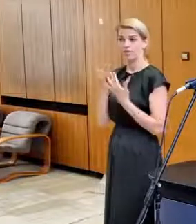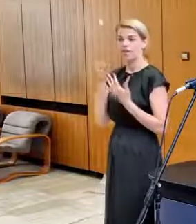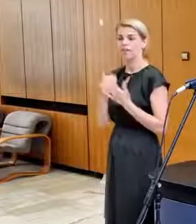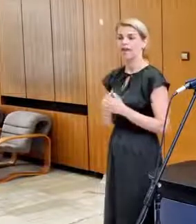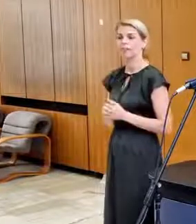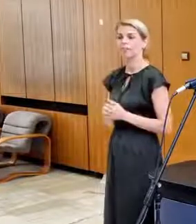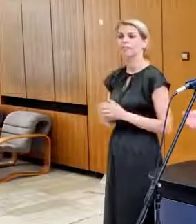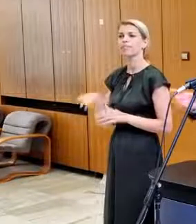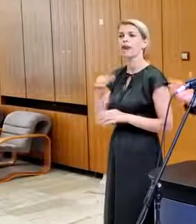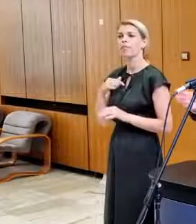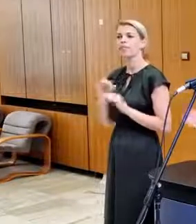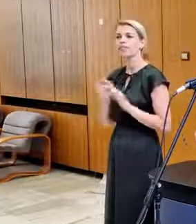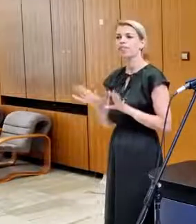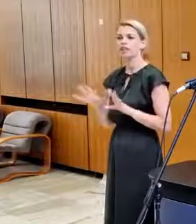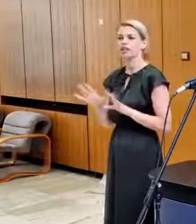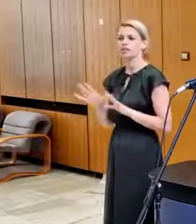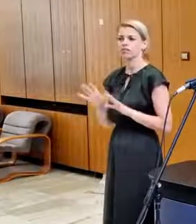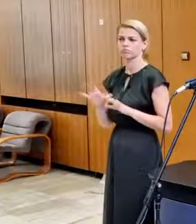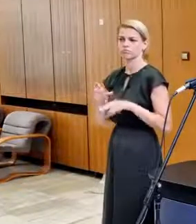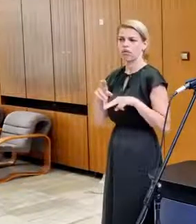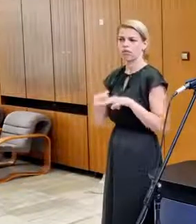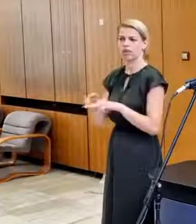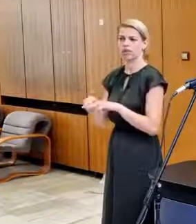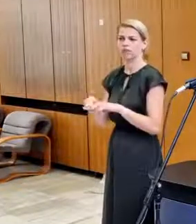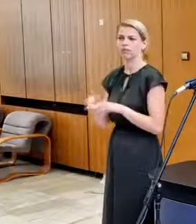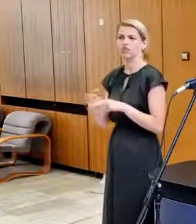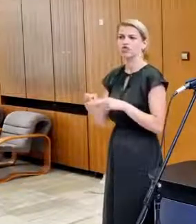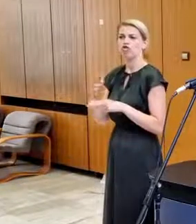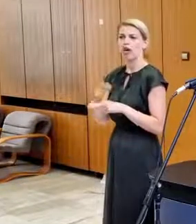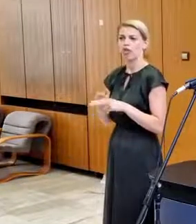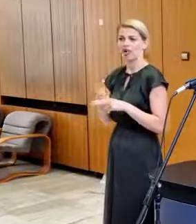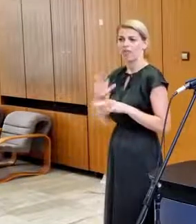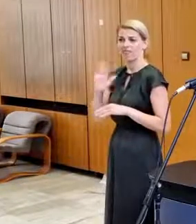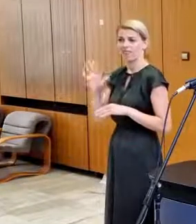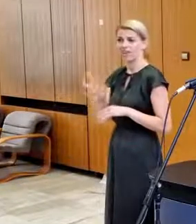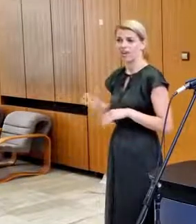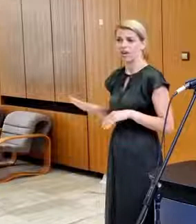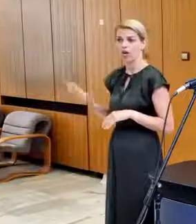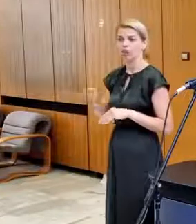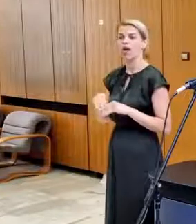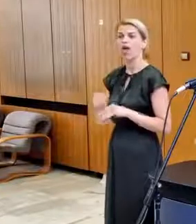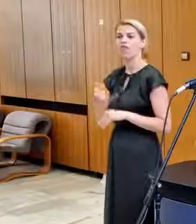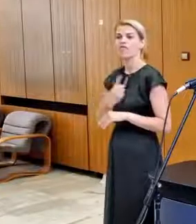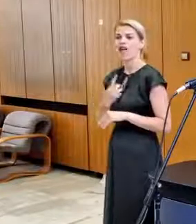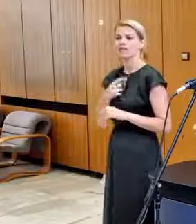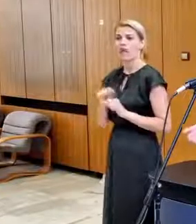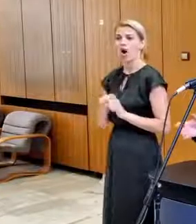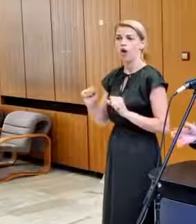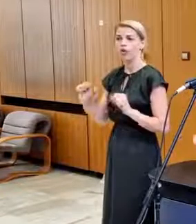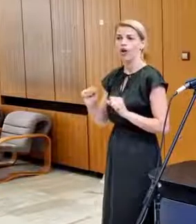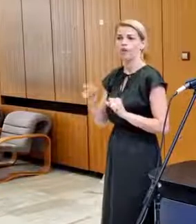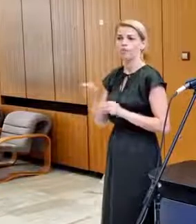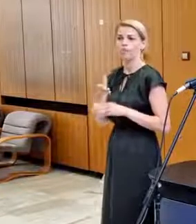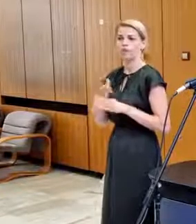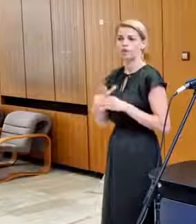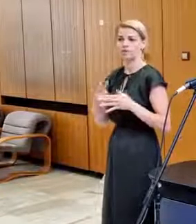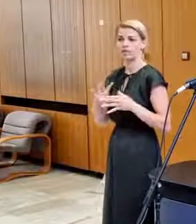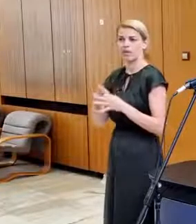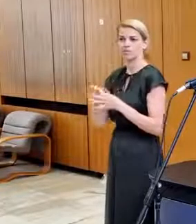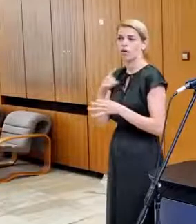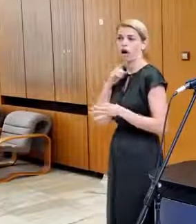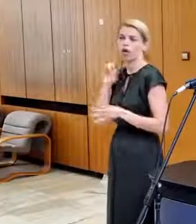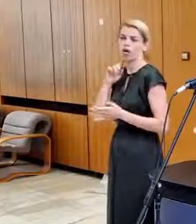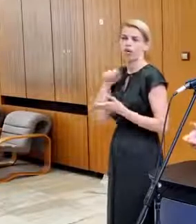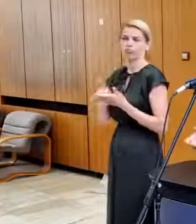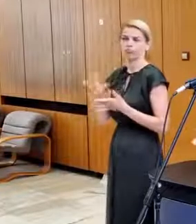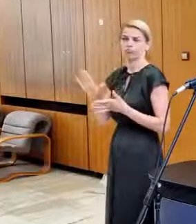umožnili jednotlivým krajinám na východnej hranici si tak nastaviť vlastnú obranu za pomoci spojencov, ako to tie krajiny považujú za dôležité. To